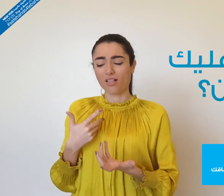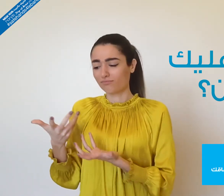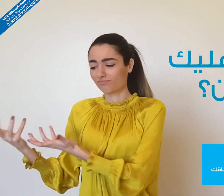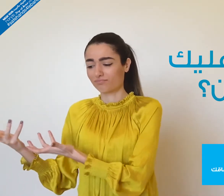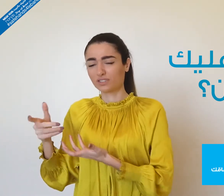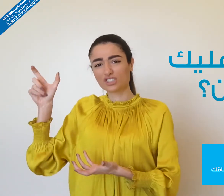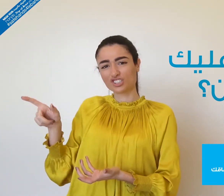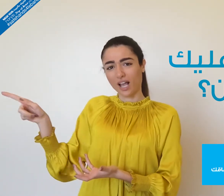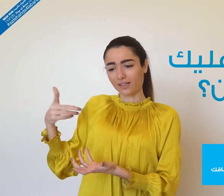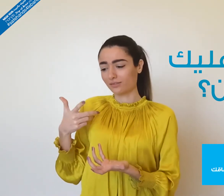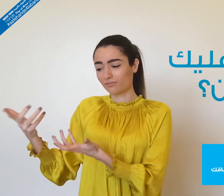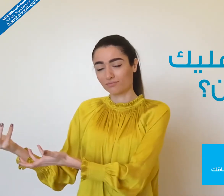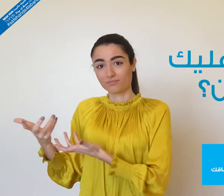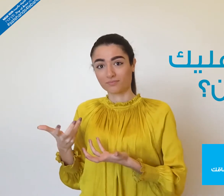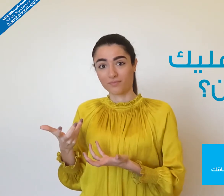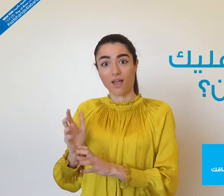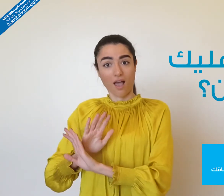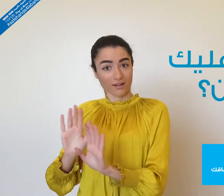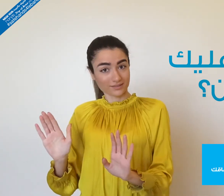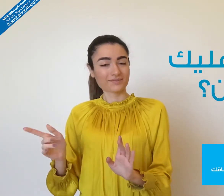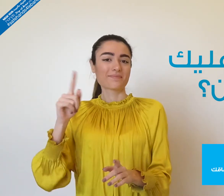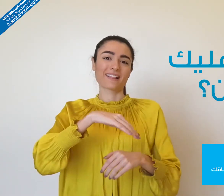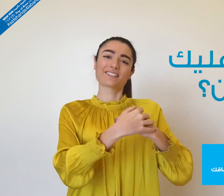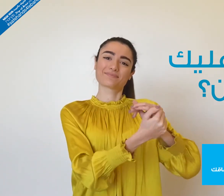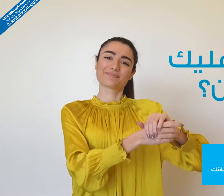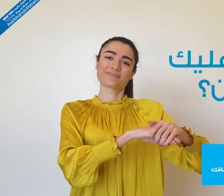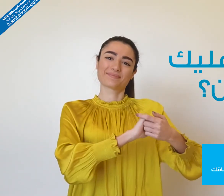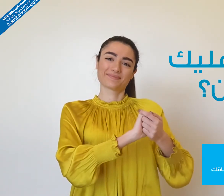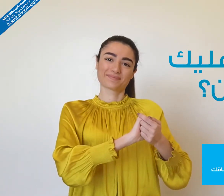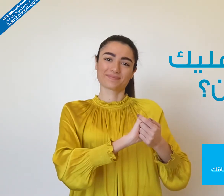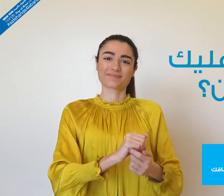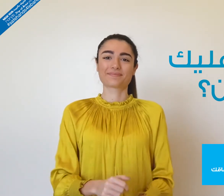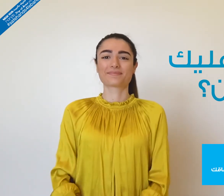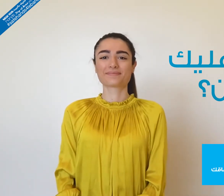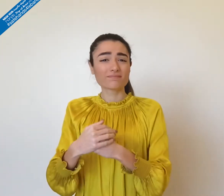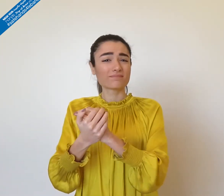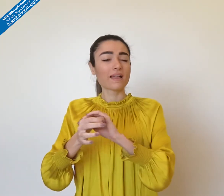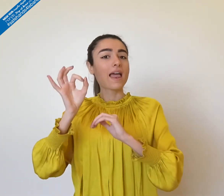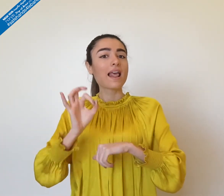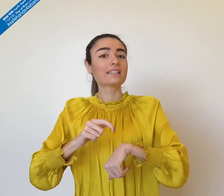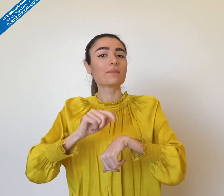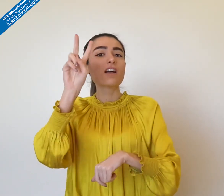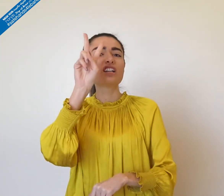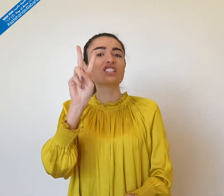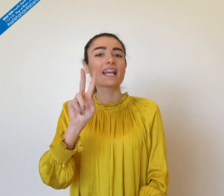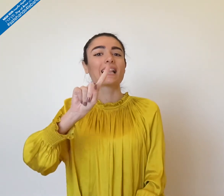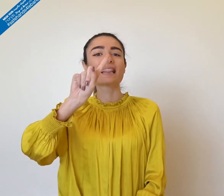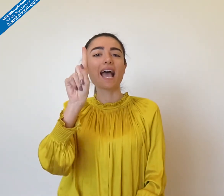الأسطح الملوثة والأشياء التي تتشاركها مع رفاقك وذلك لمدة عشرين